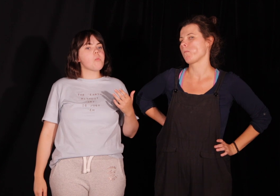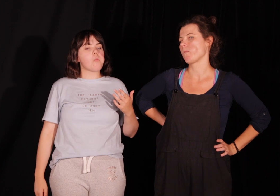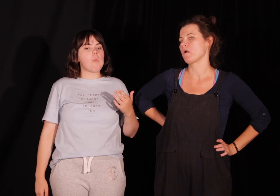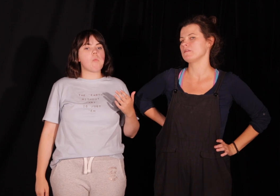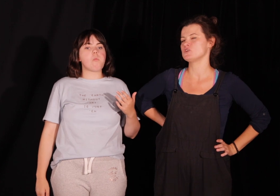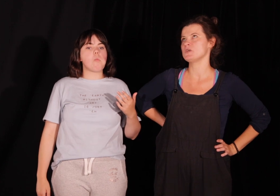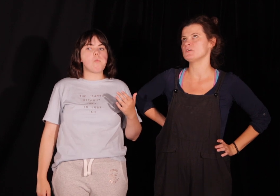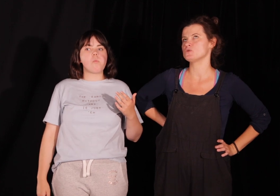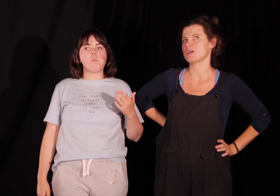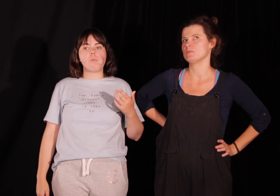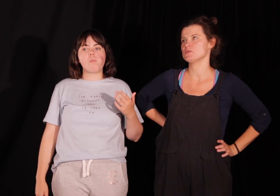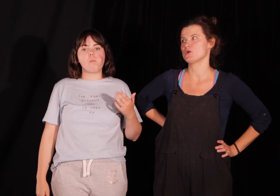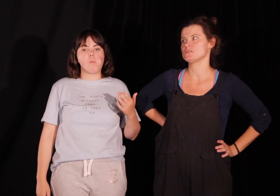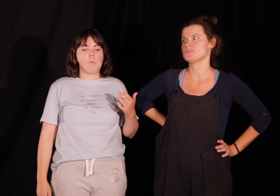Ja narysuję ktetuszka, bo jest prostszy.